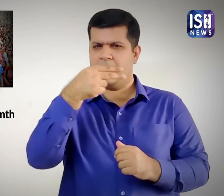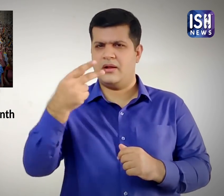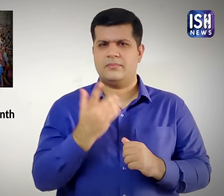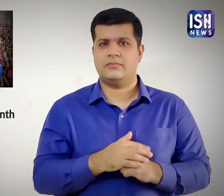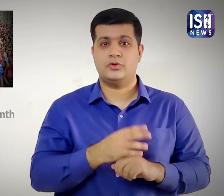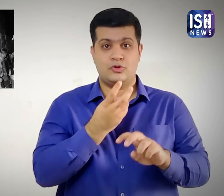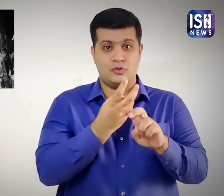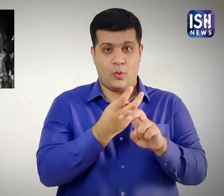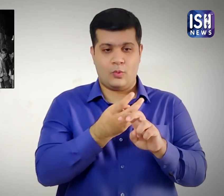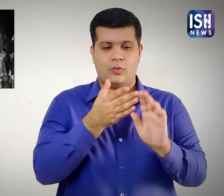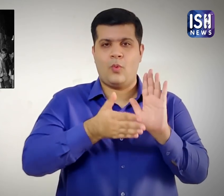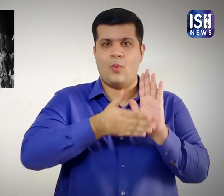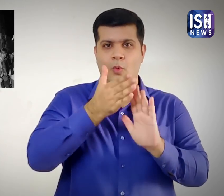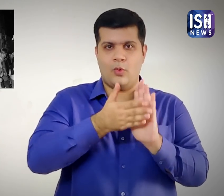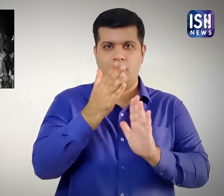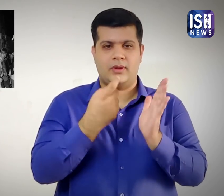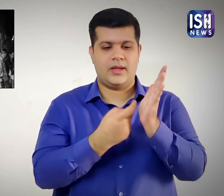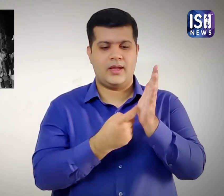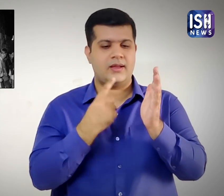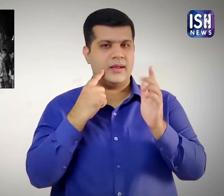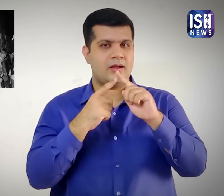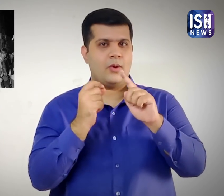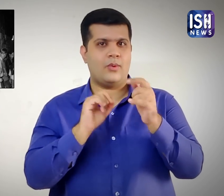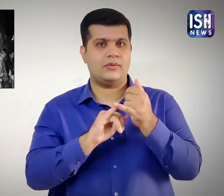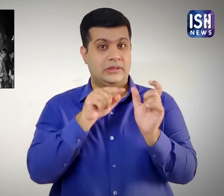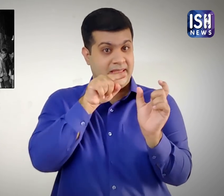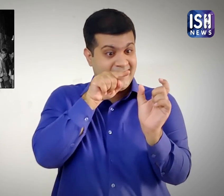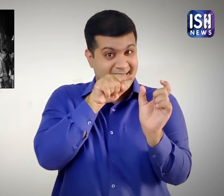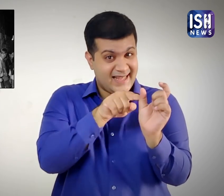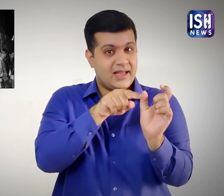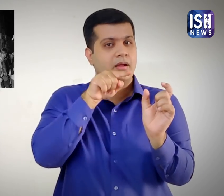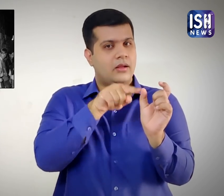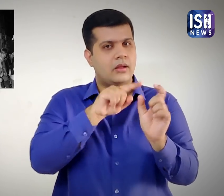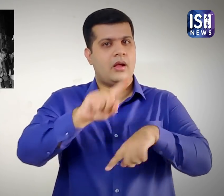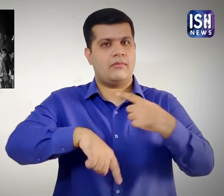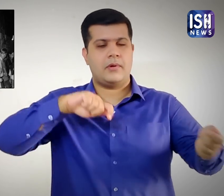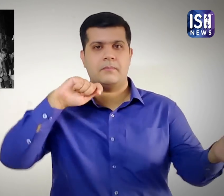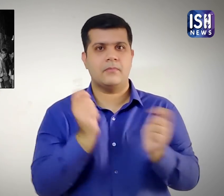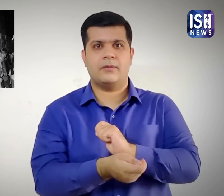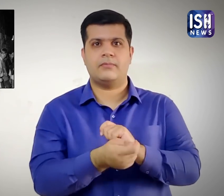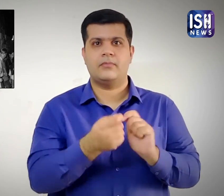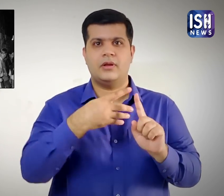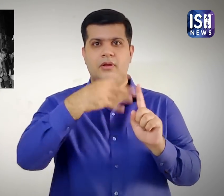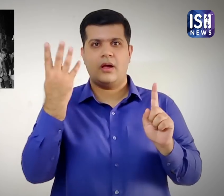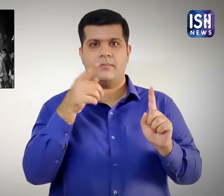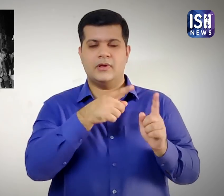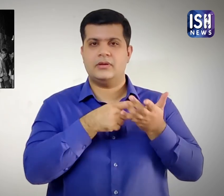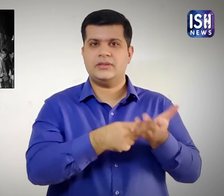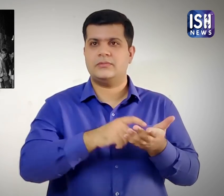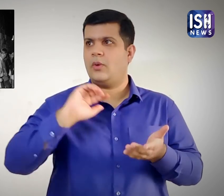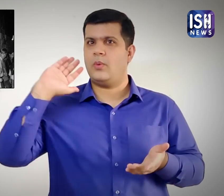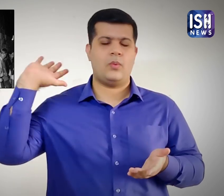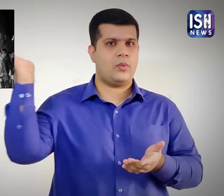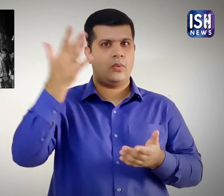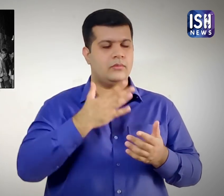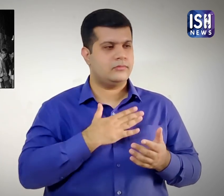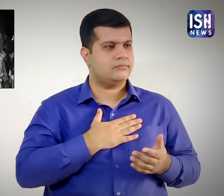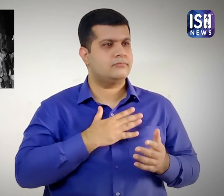हूँ। बहुत से लोग आज LGBTQIA plus समुदाई के अधिकारों के लिए स्टोन वॉल दंगों को श्रे देते है।